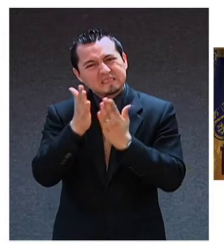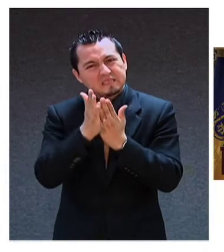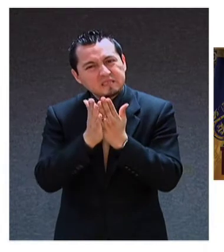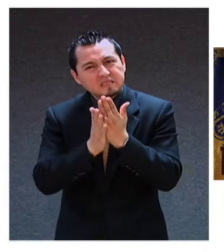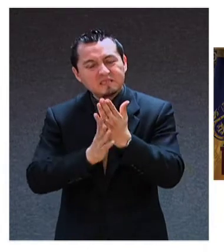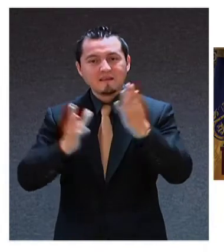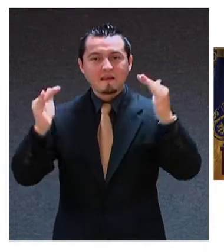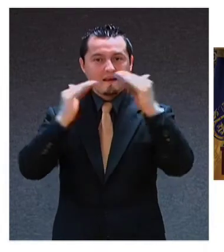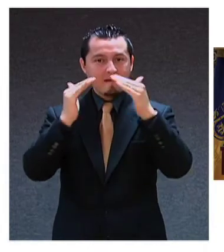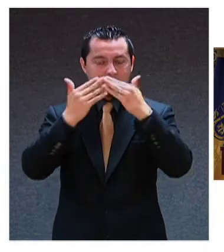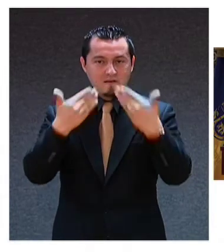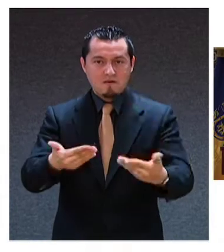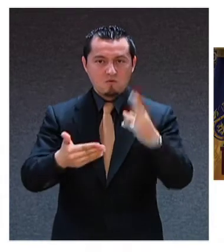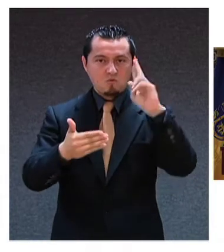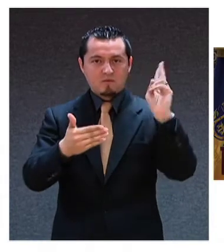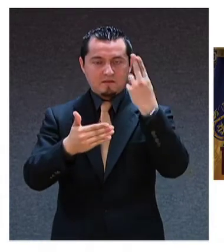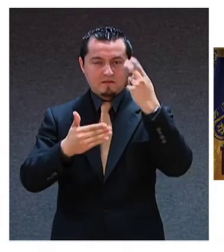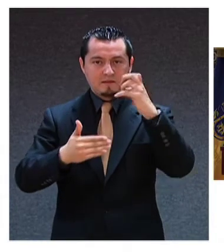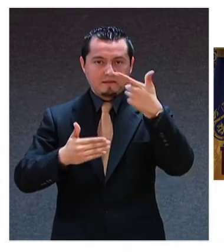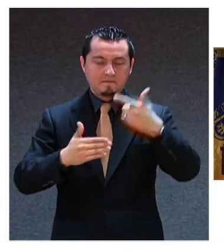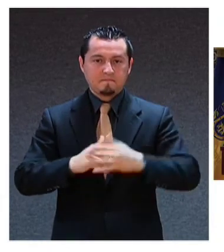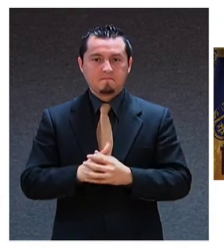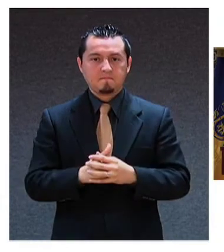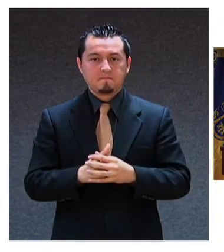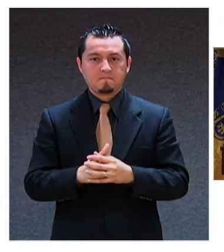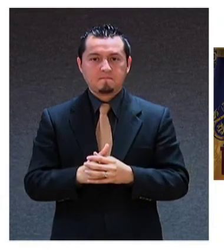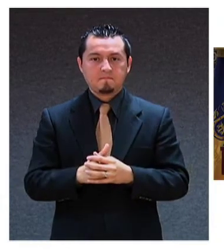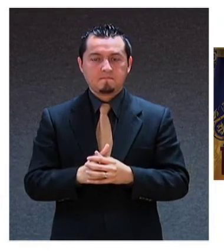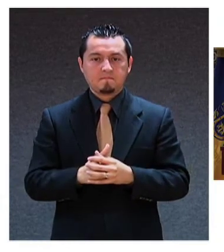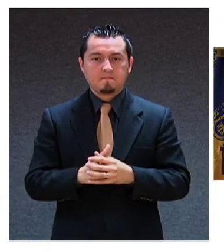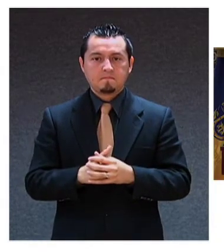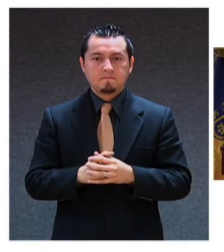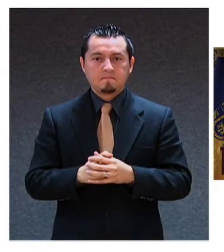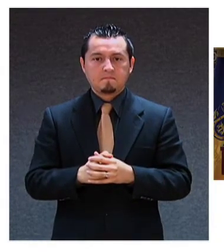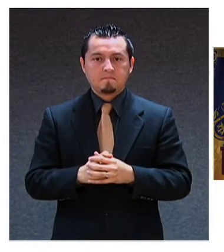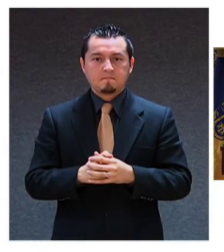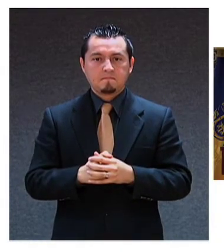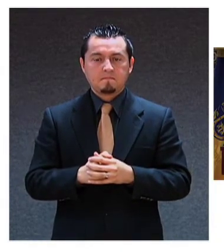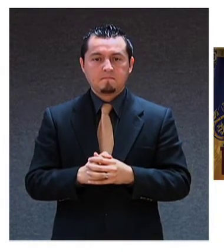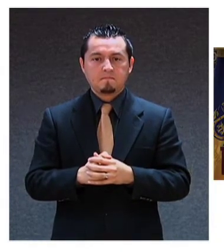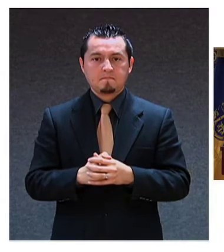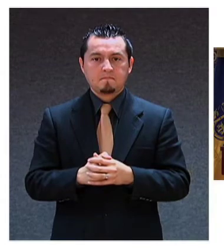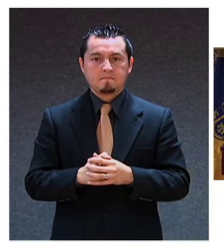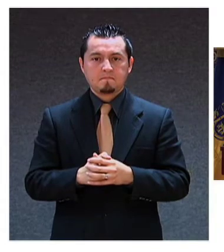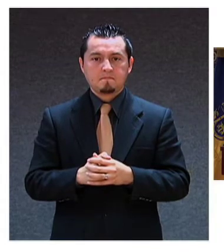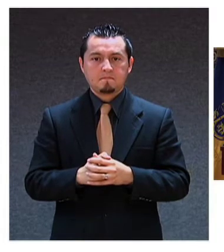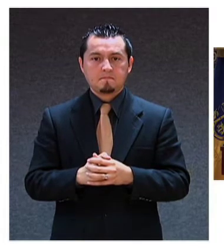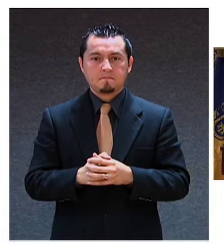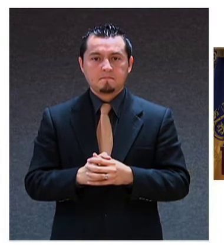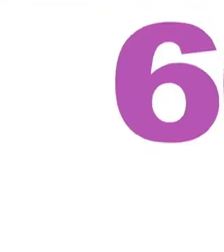universitarios anónimos que de manera discreta han engrandecido nuestra Casa de Estudios.